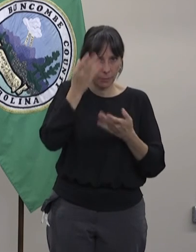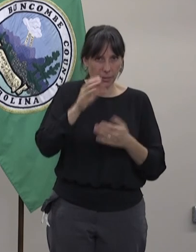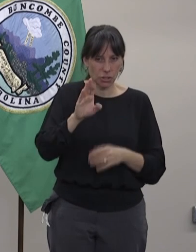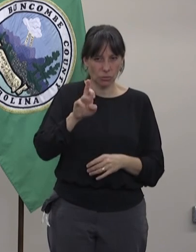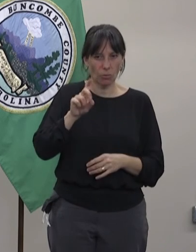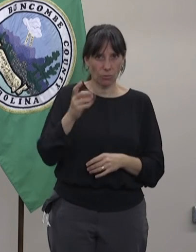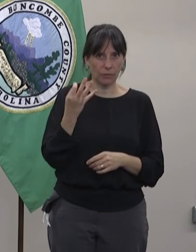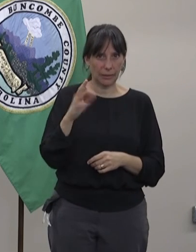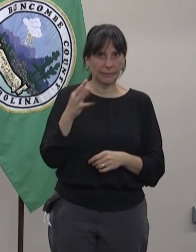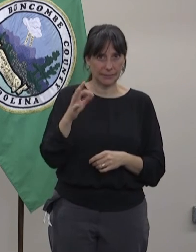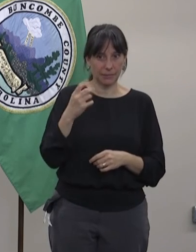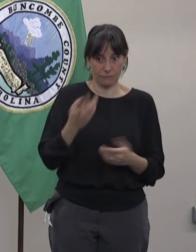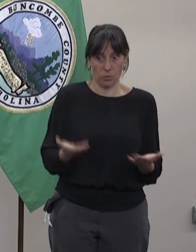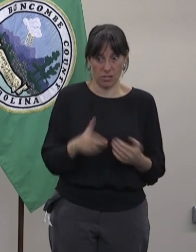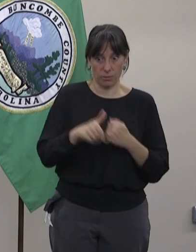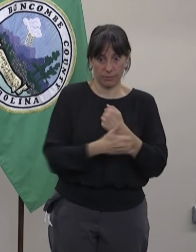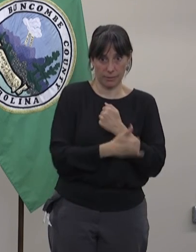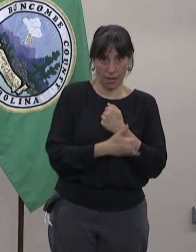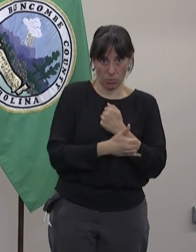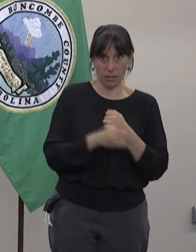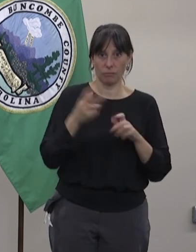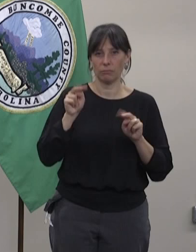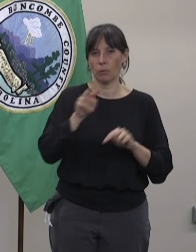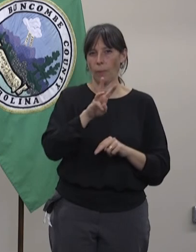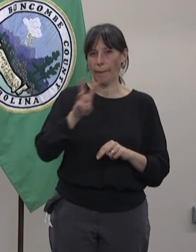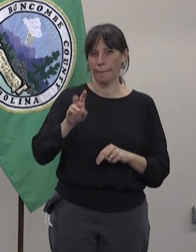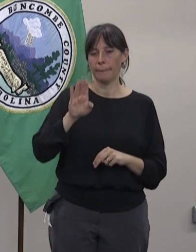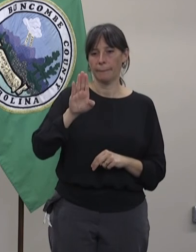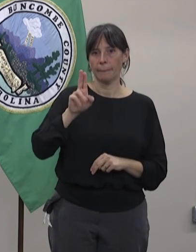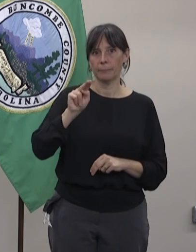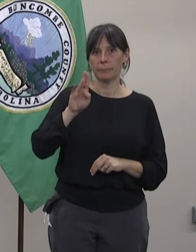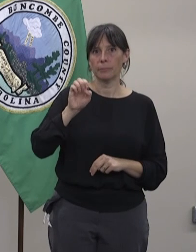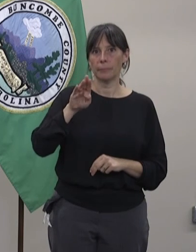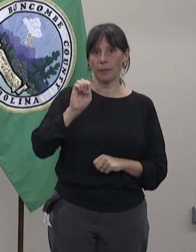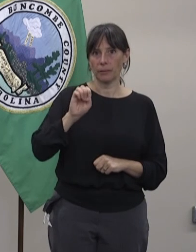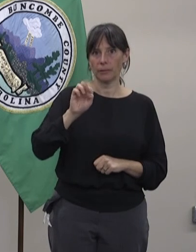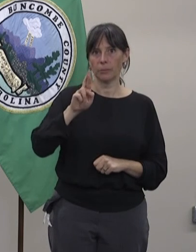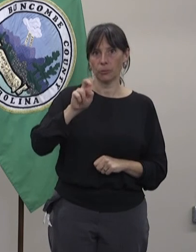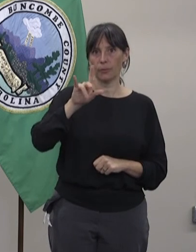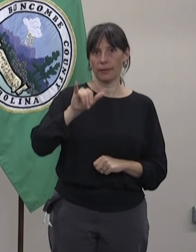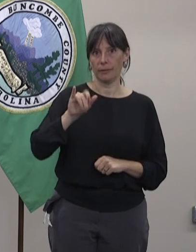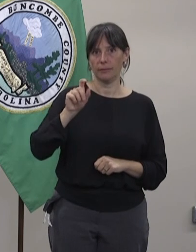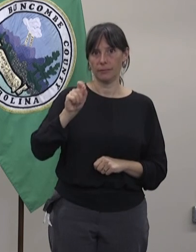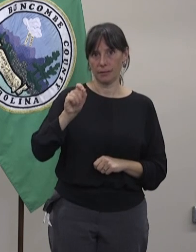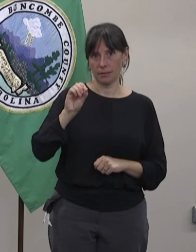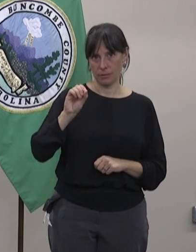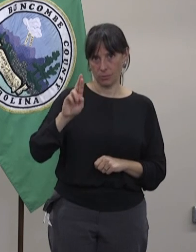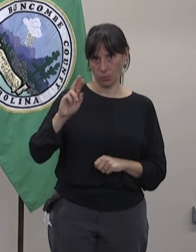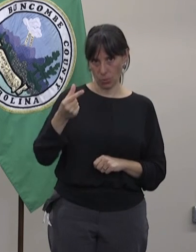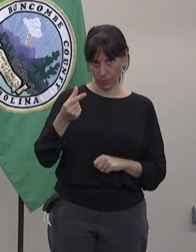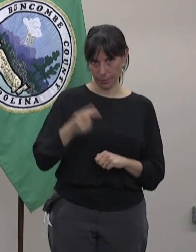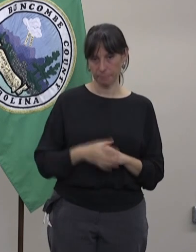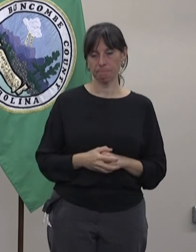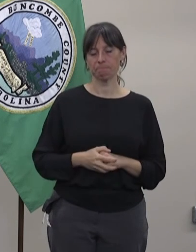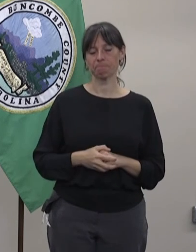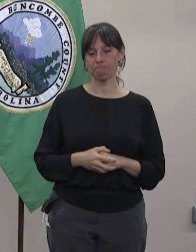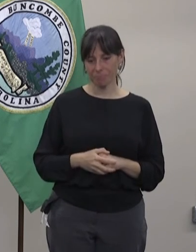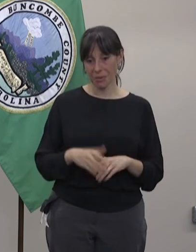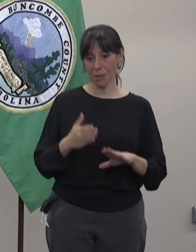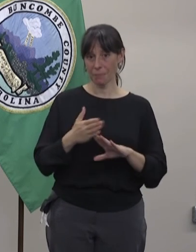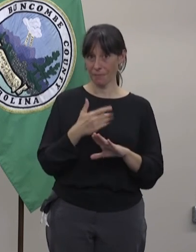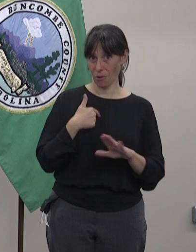pueden encontrar esa información más actualizada sobre la COVID-19 en el condado de Buncom, en buncomready.org.